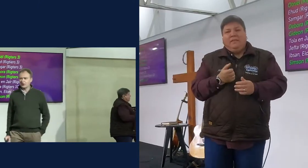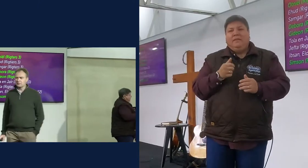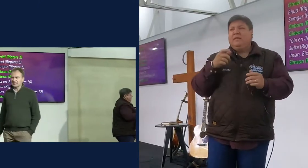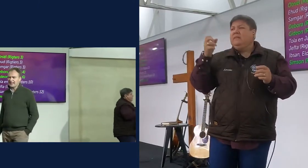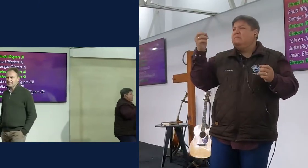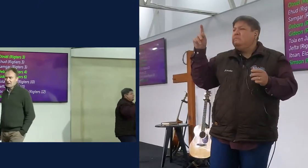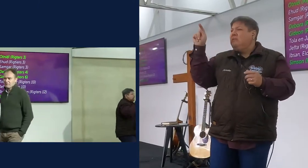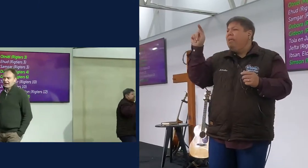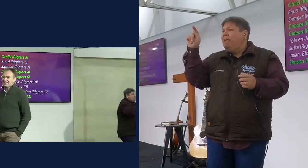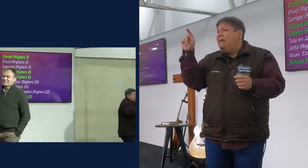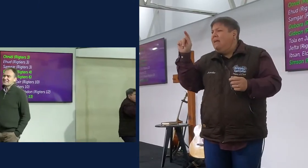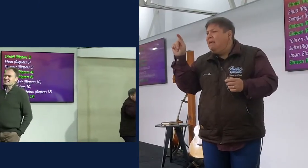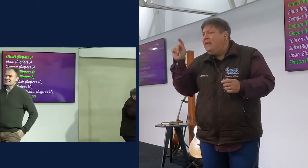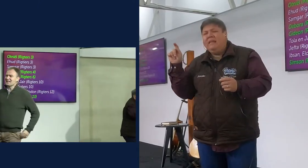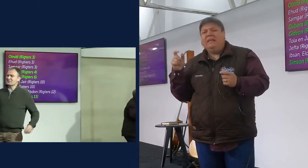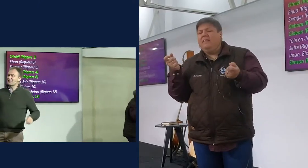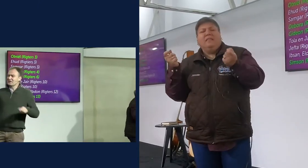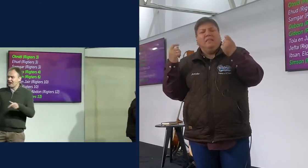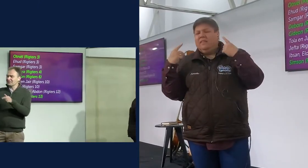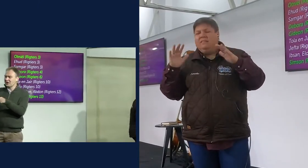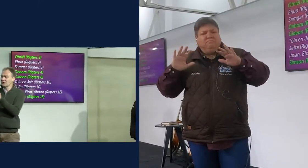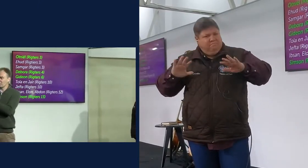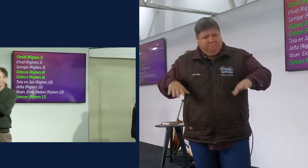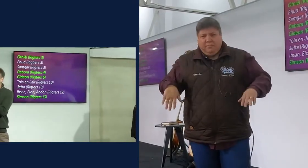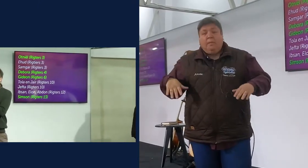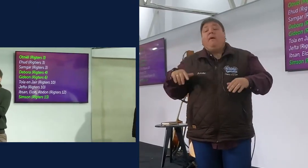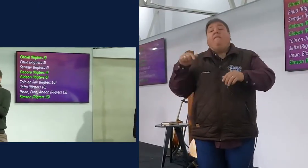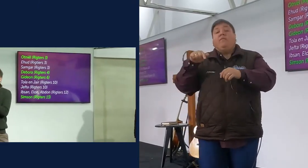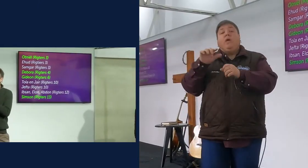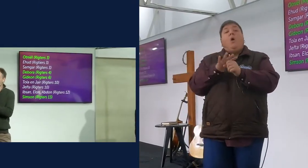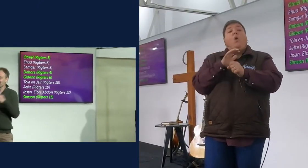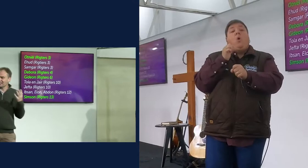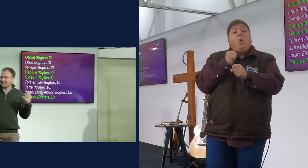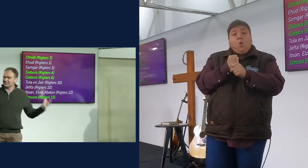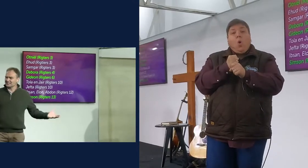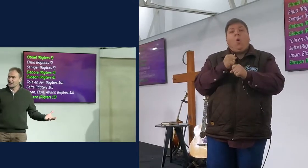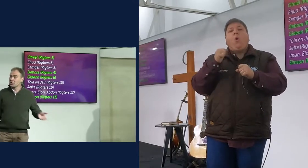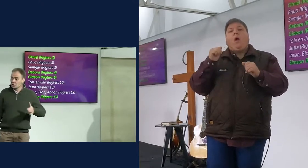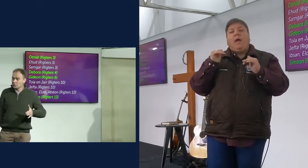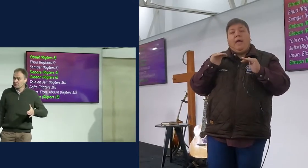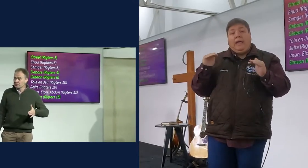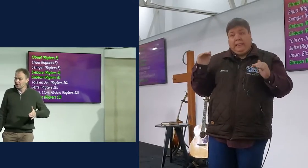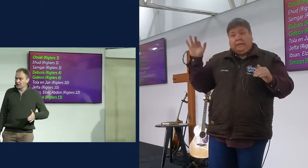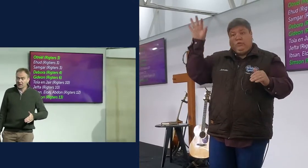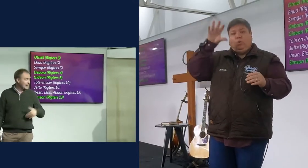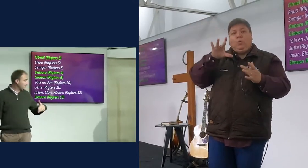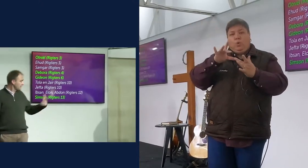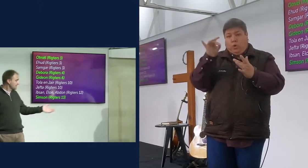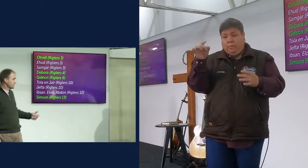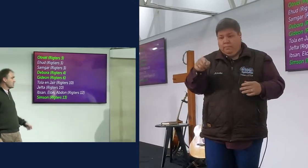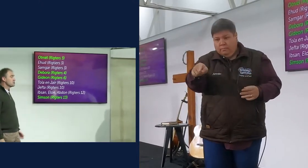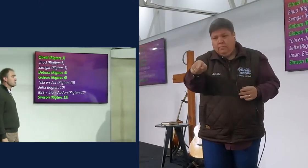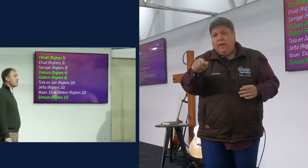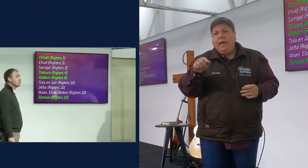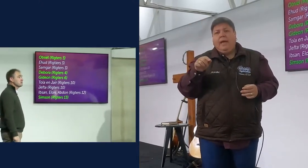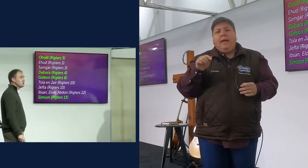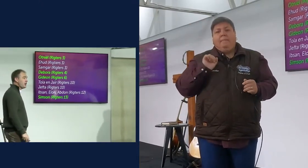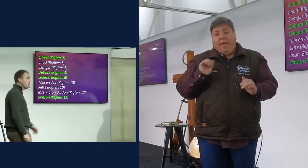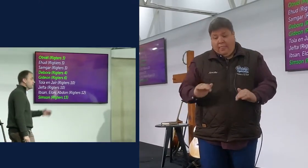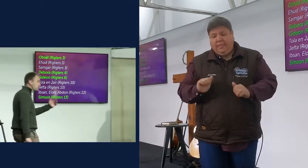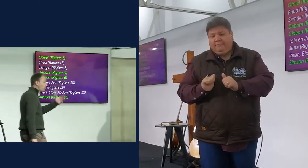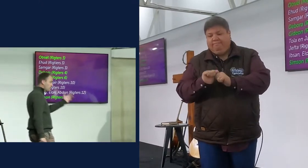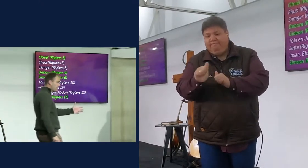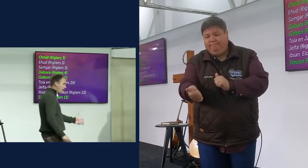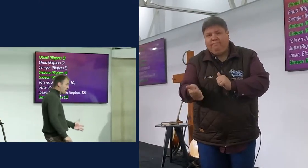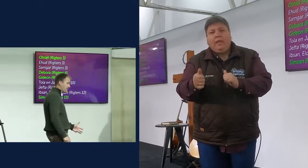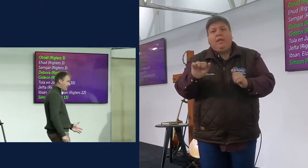dalk een beetje onbekend, maar, dis interessant hoe vandag, dan nog vandag mense is, wat hulle kinders noem na die Richters. Soos vir voorbeeld, omdat